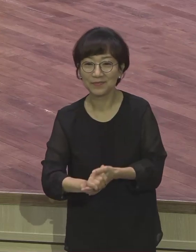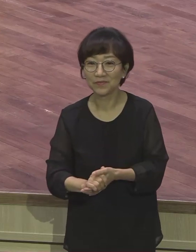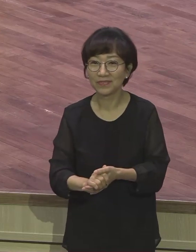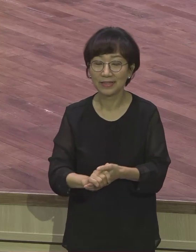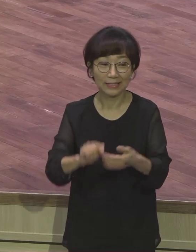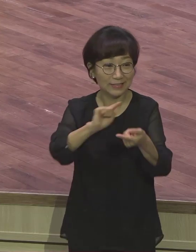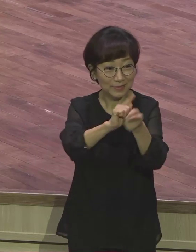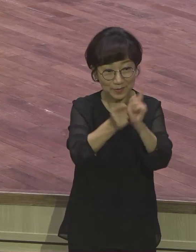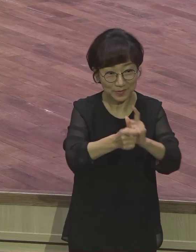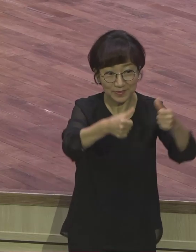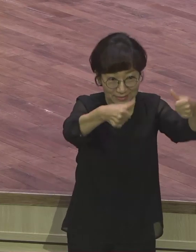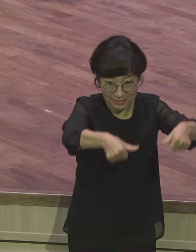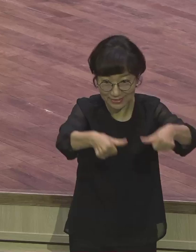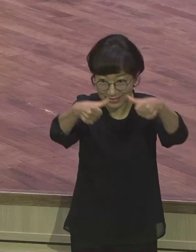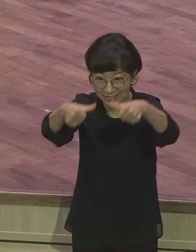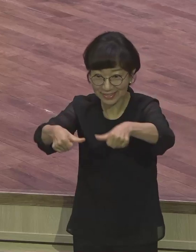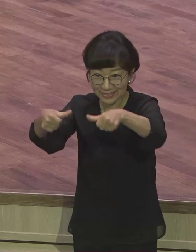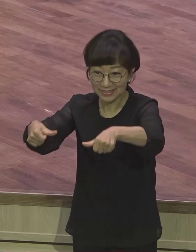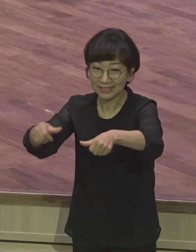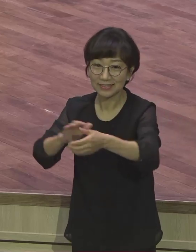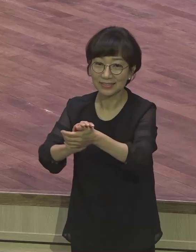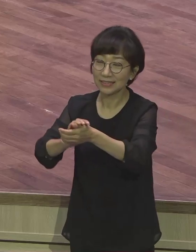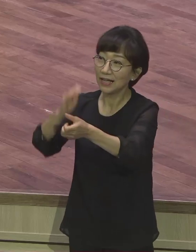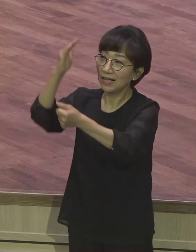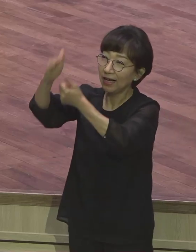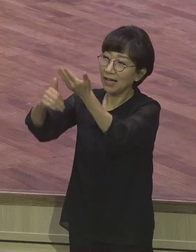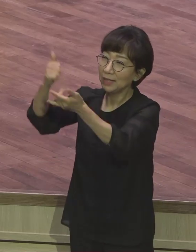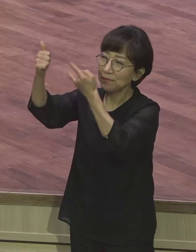같이 서로 인사합시다. 하나님께 무한감사합시다.